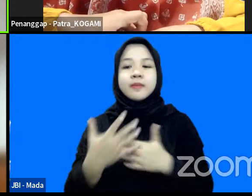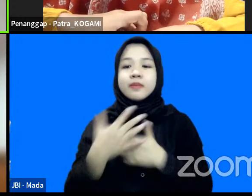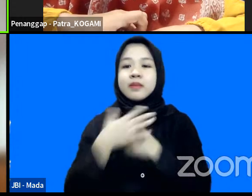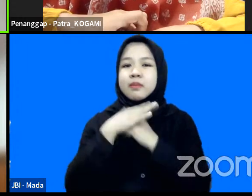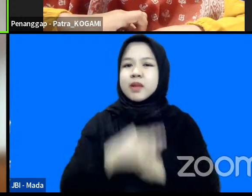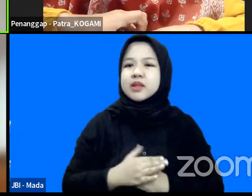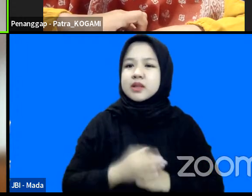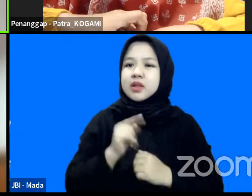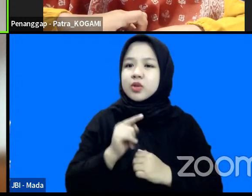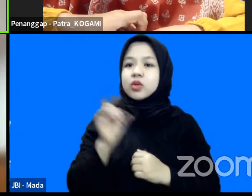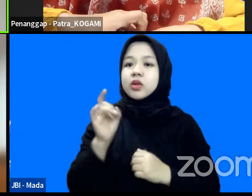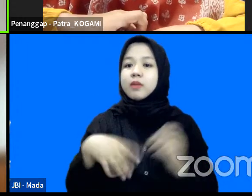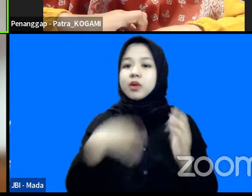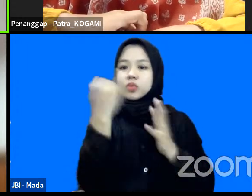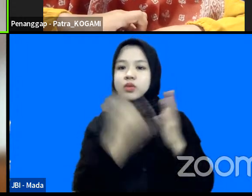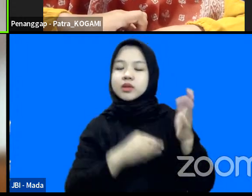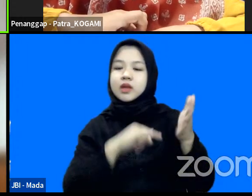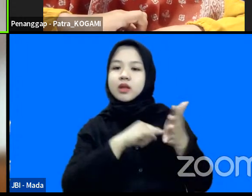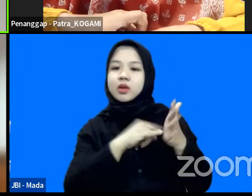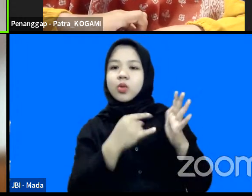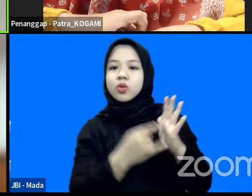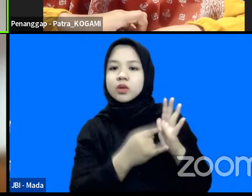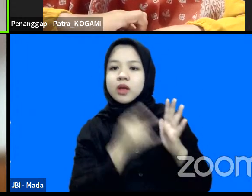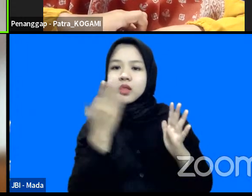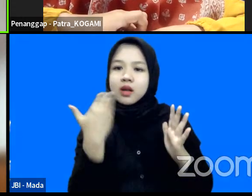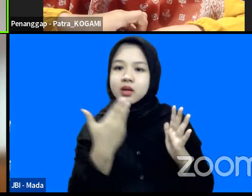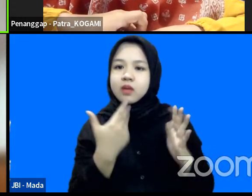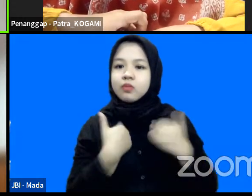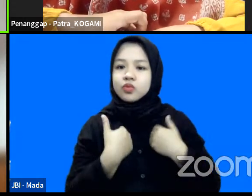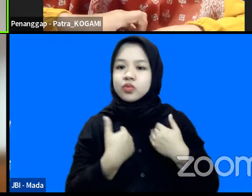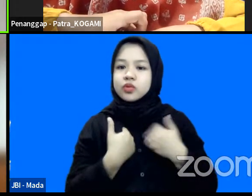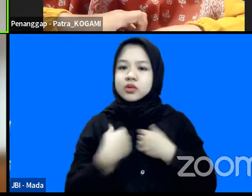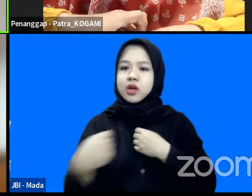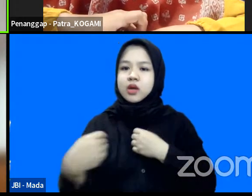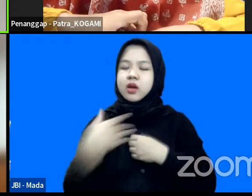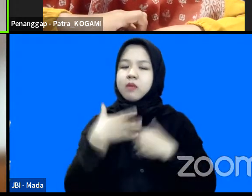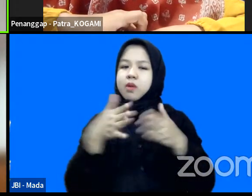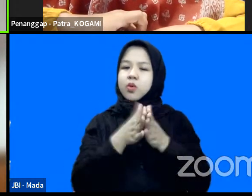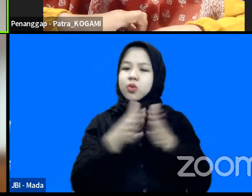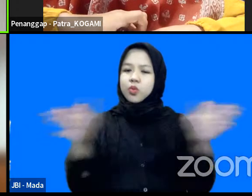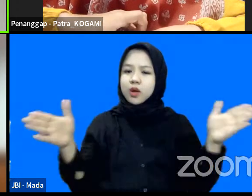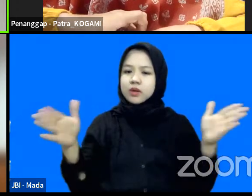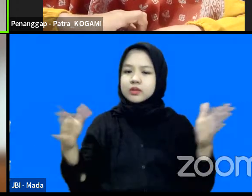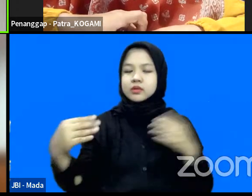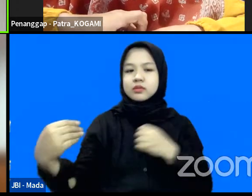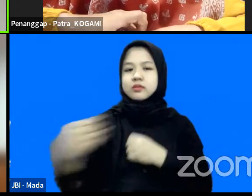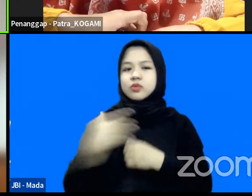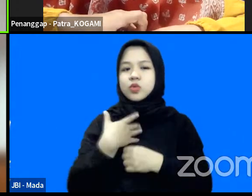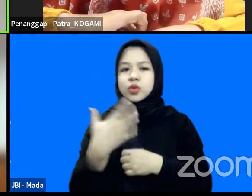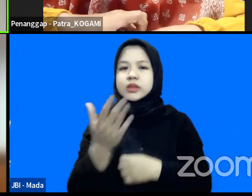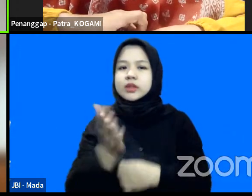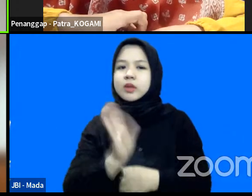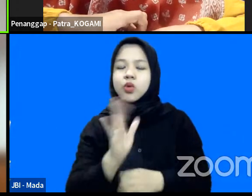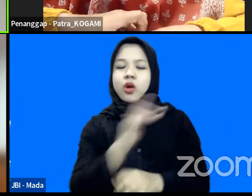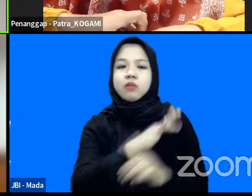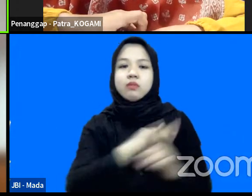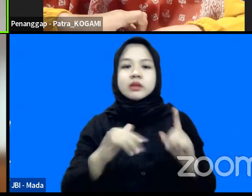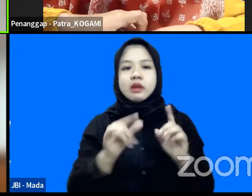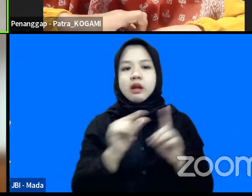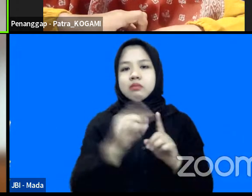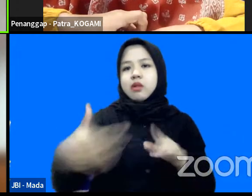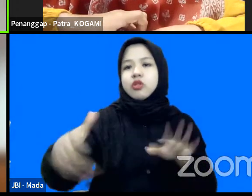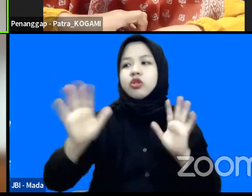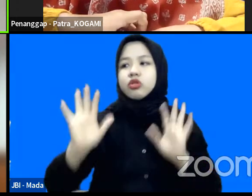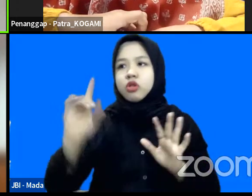bagian dari desain teknologi yang punya konsekuensi luas dan konsekuensinya bukan hanya masyarakat pesisir saja